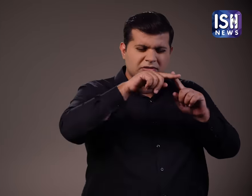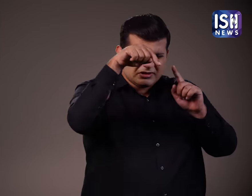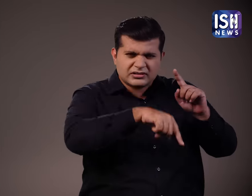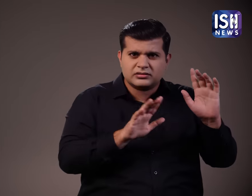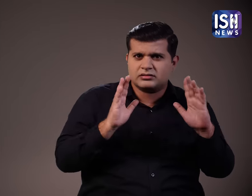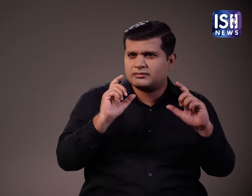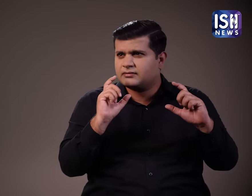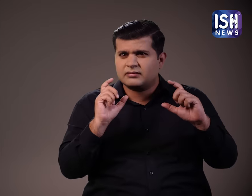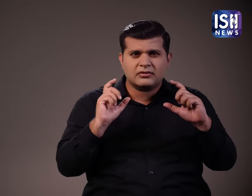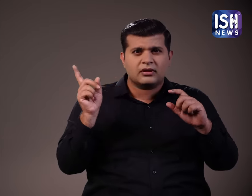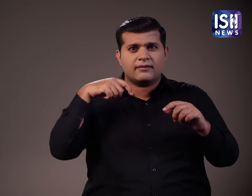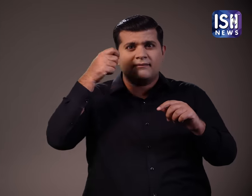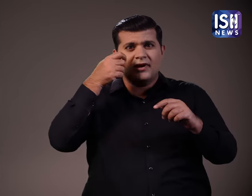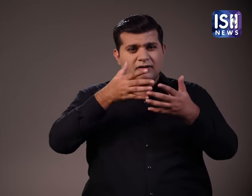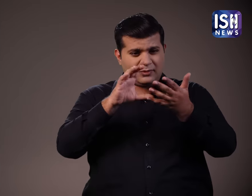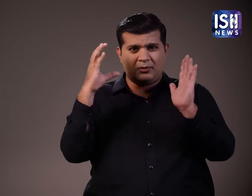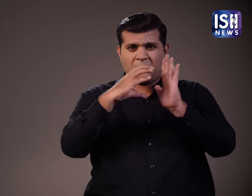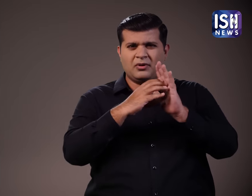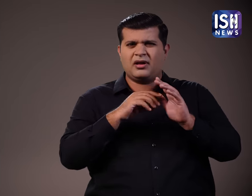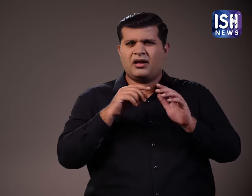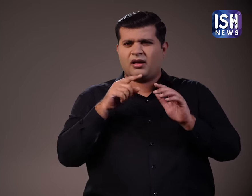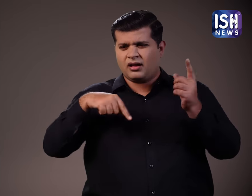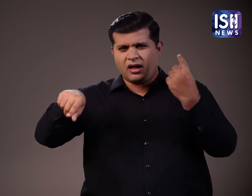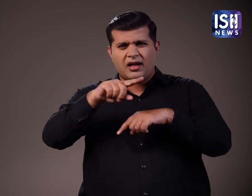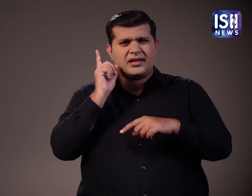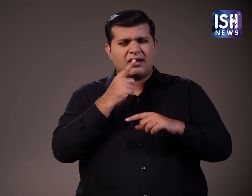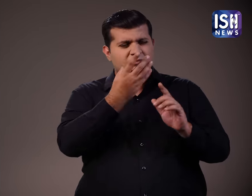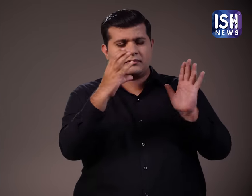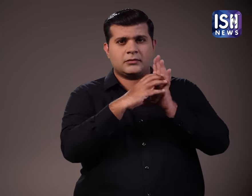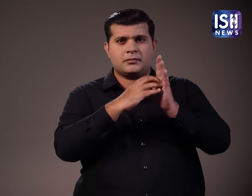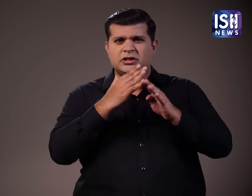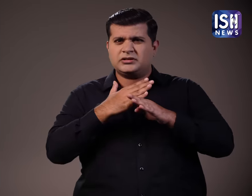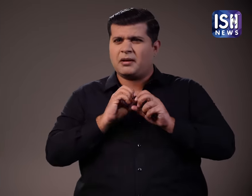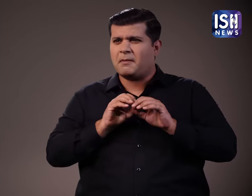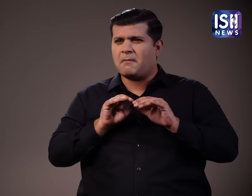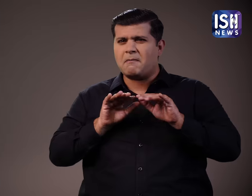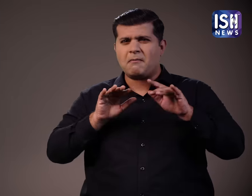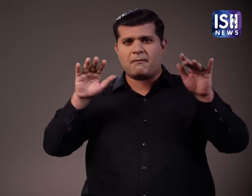हमले के बीच घर में छुपे का उनका वीडियो डेफ समुदाई में वाइरल हो रहा है